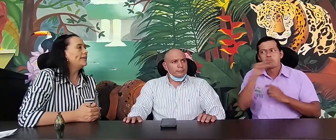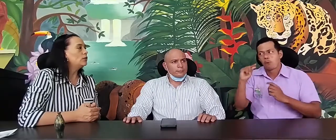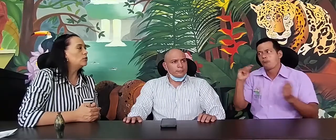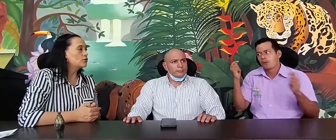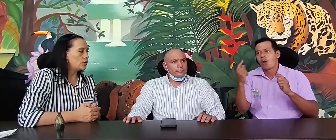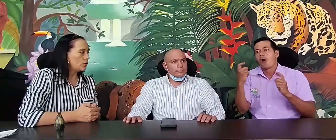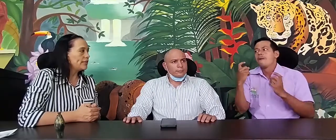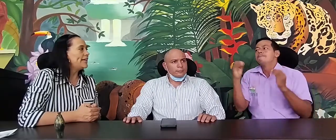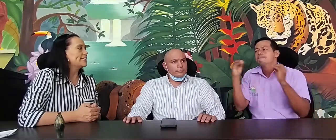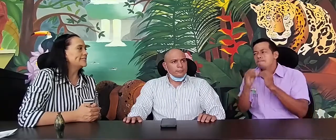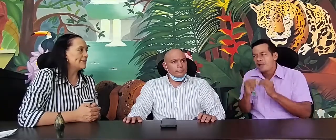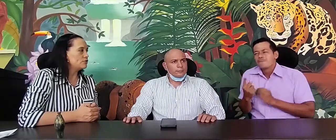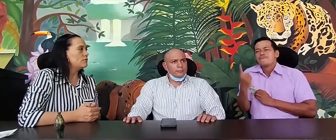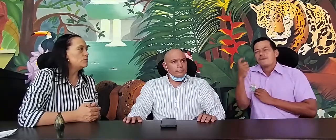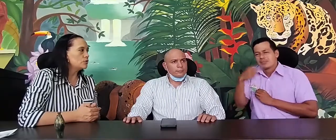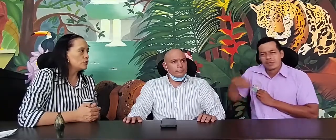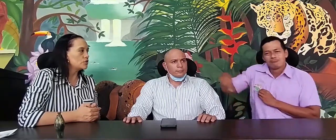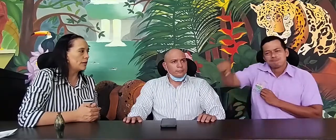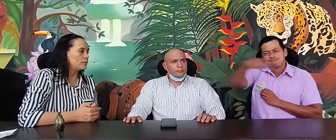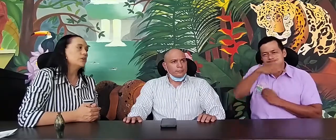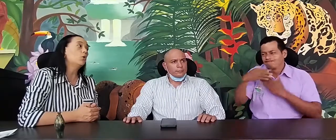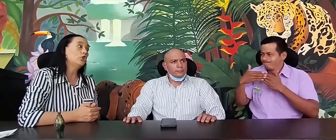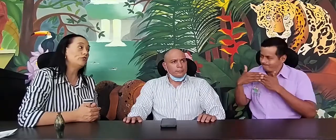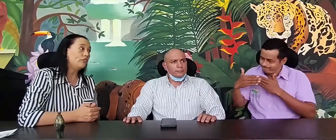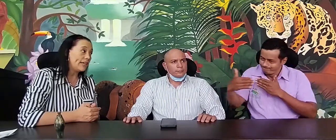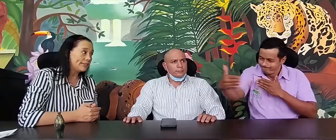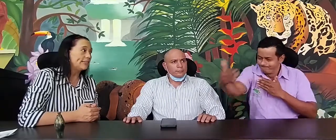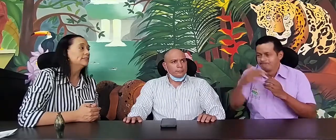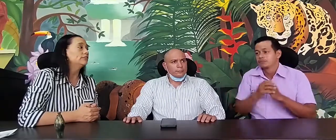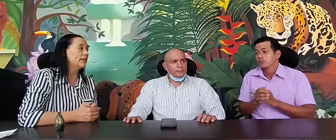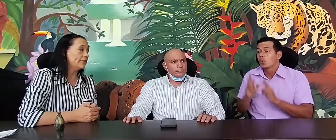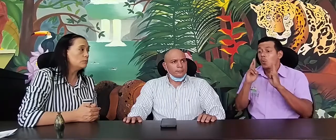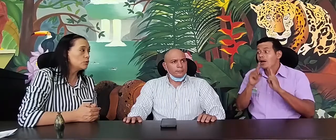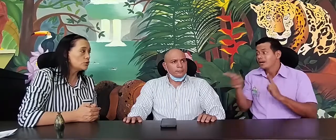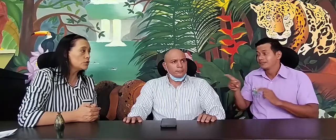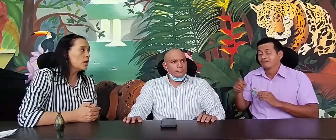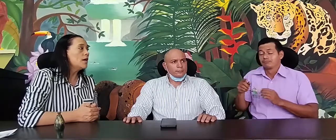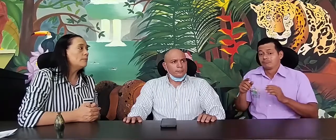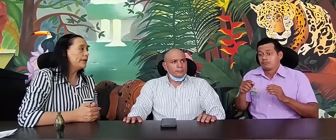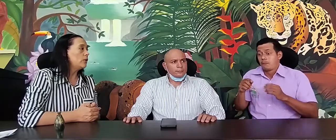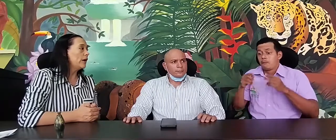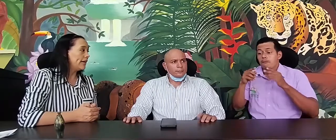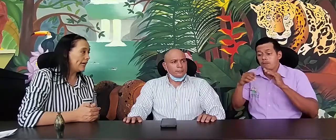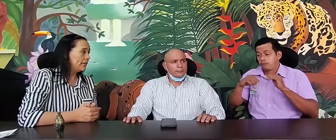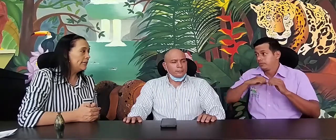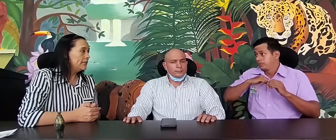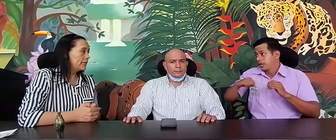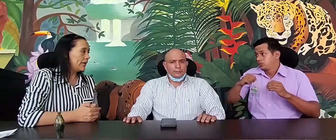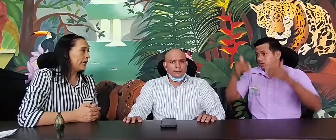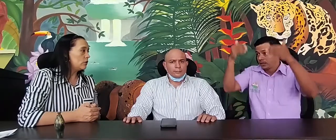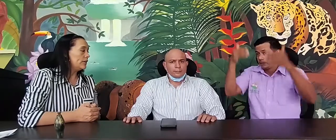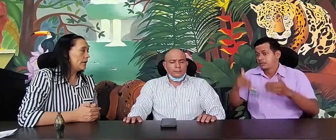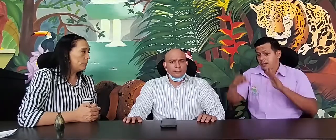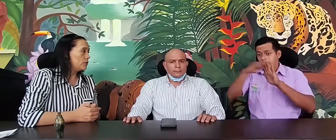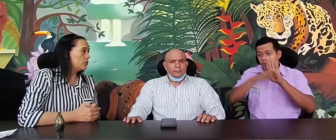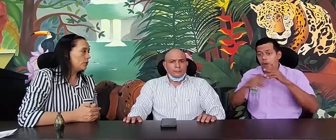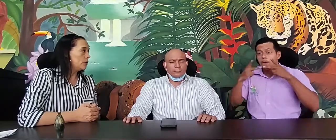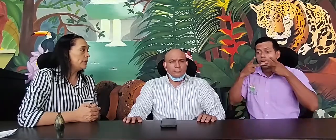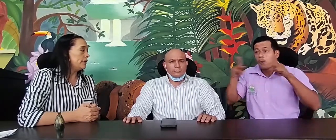inclusión y el acceso a muchos, son unos parques, nos faltan muchos, pero ojalá que con el apoyo de